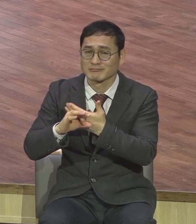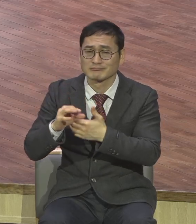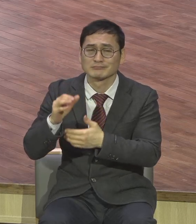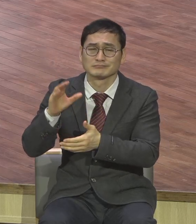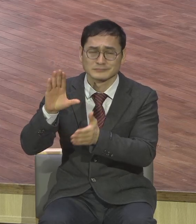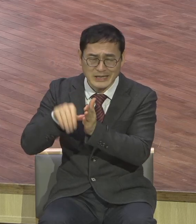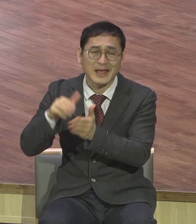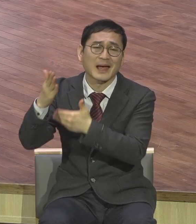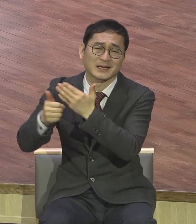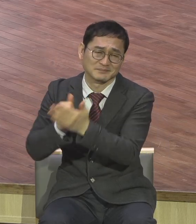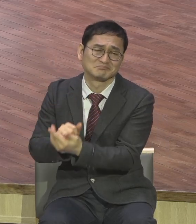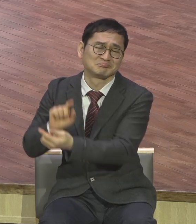무슨 미련이 있습니까